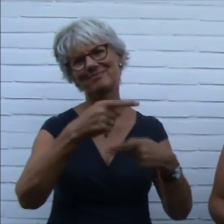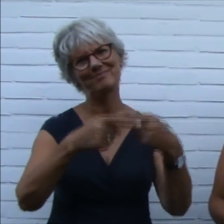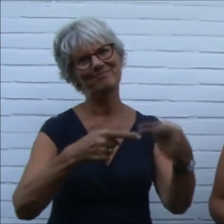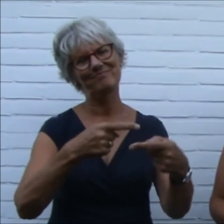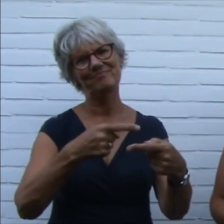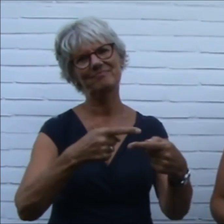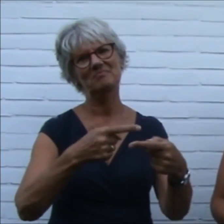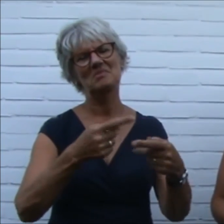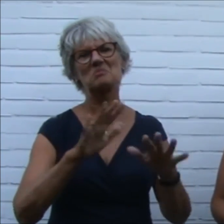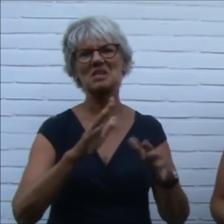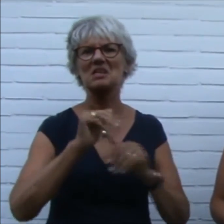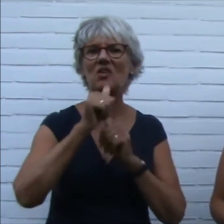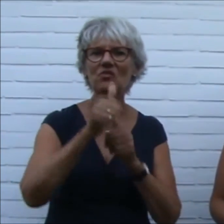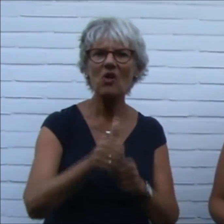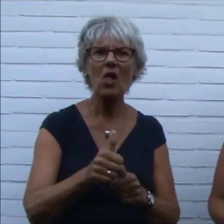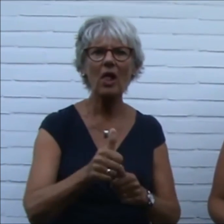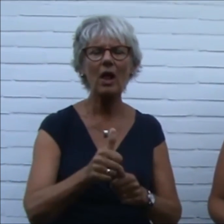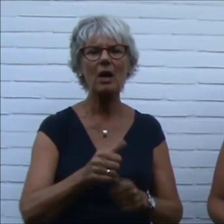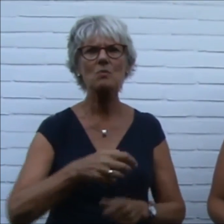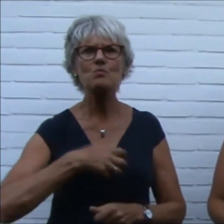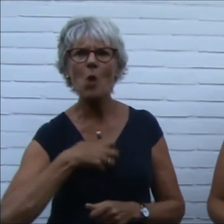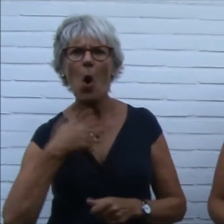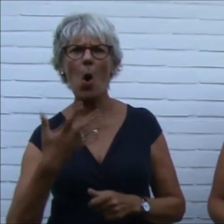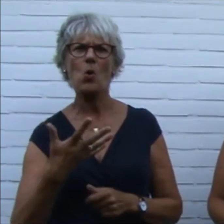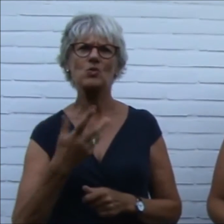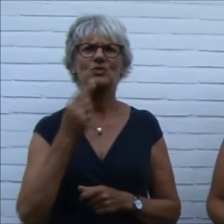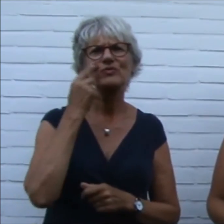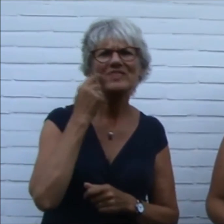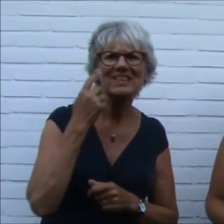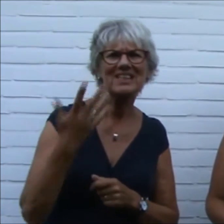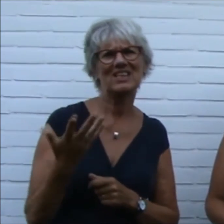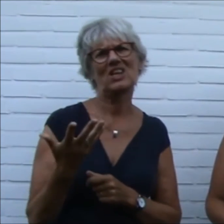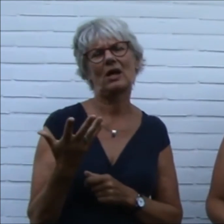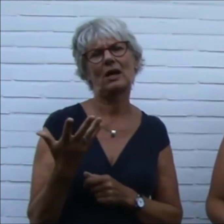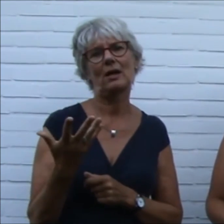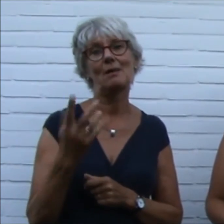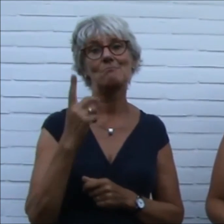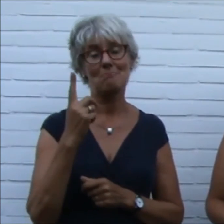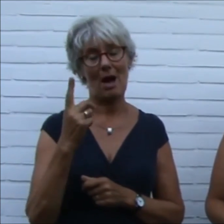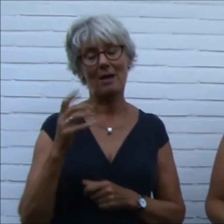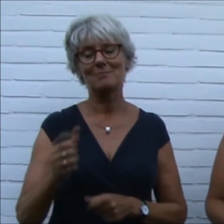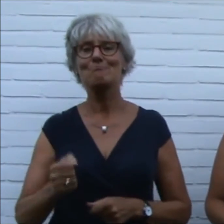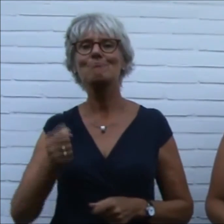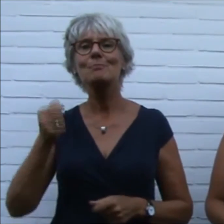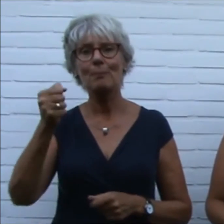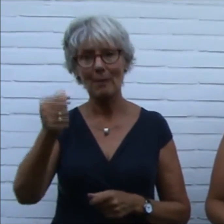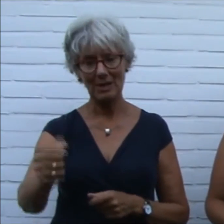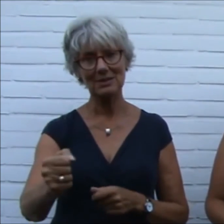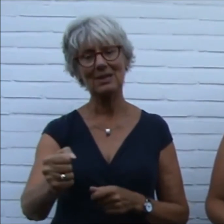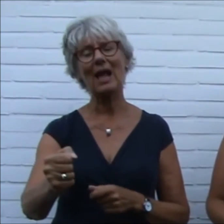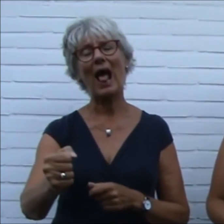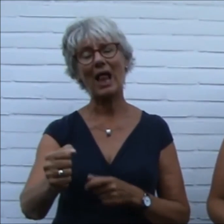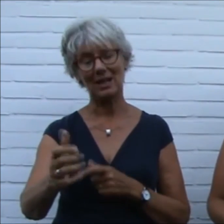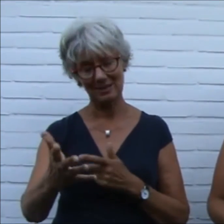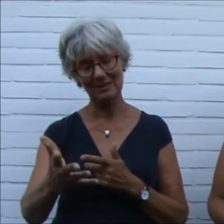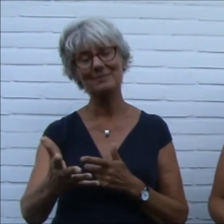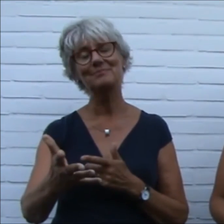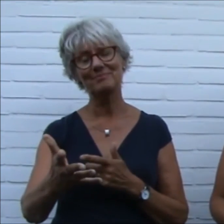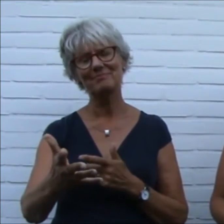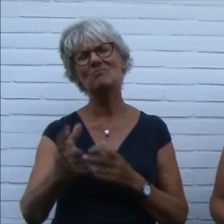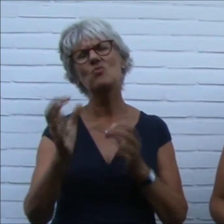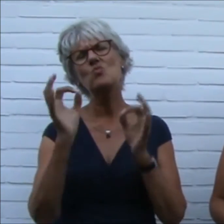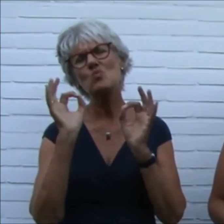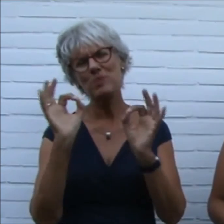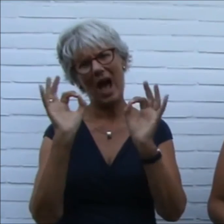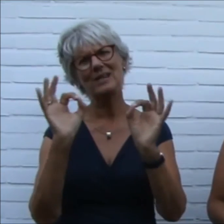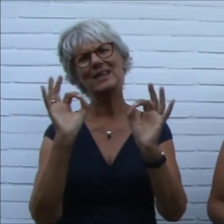dat je boos of verdrietig bent. Maar pastrale zorg vinden we heel belangrijk. Daarom willen